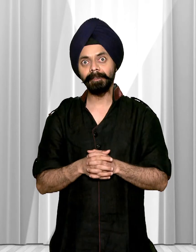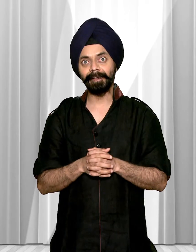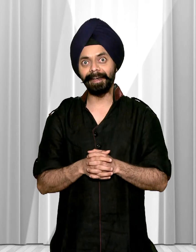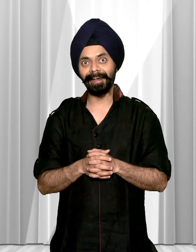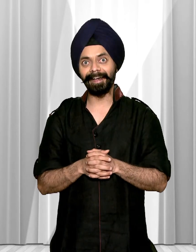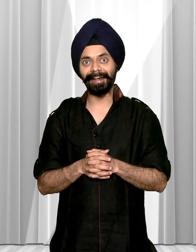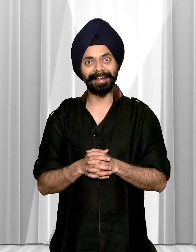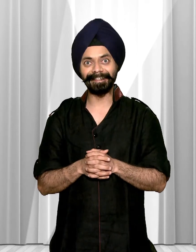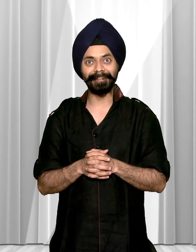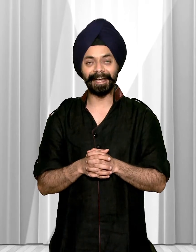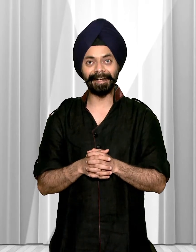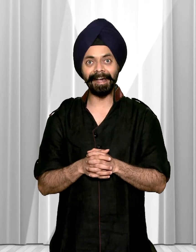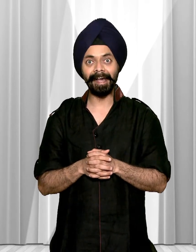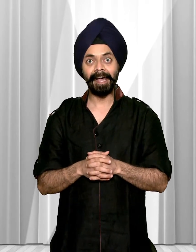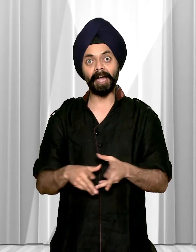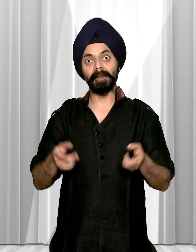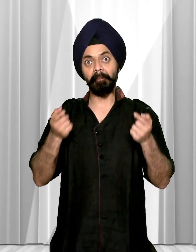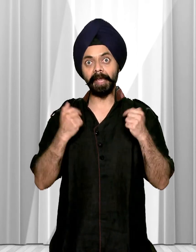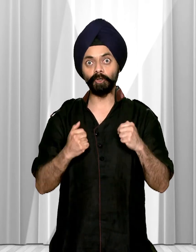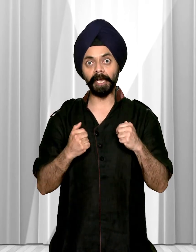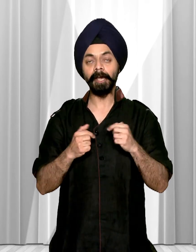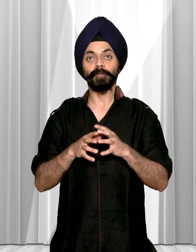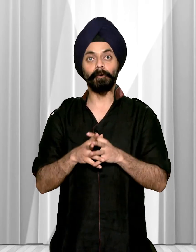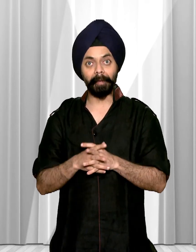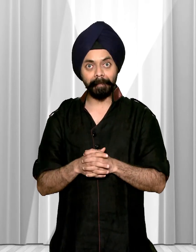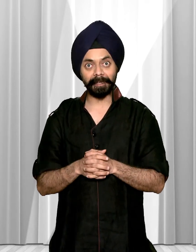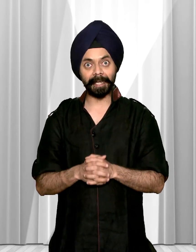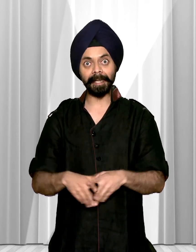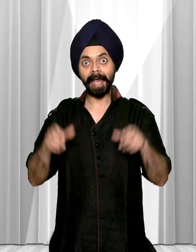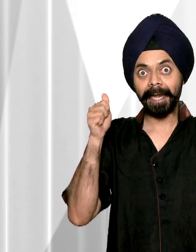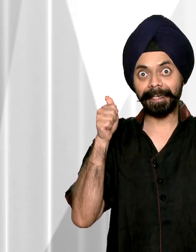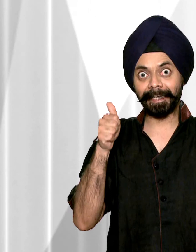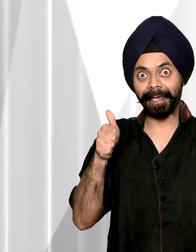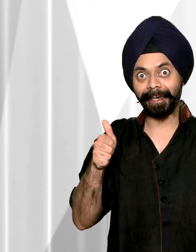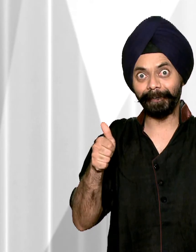नहीं समझा रहा ना? अगर मैं होता तो मैं बचाता टाइगर को!